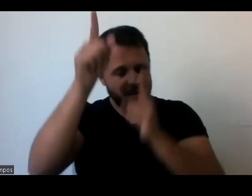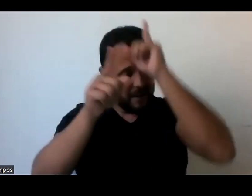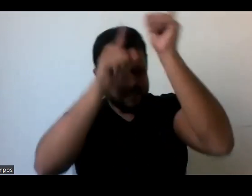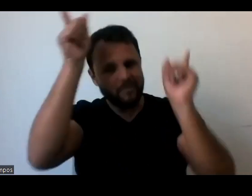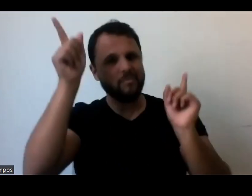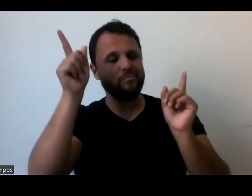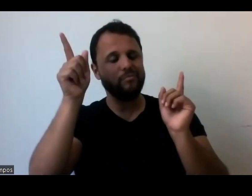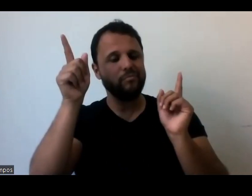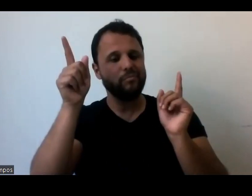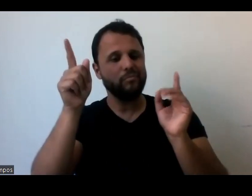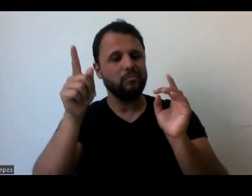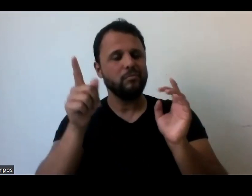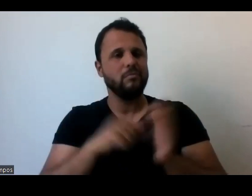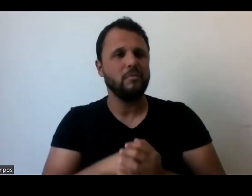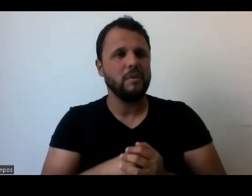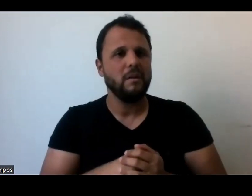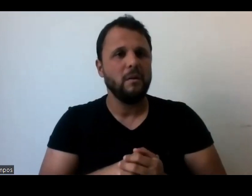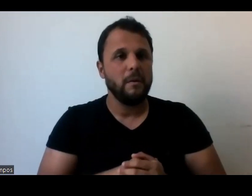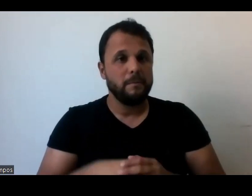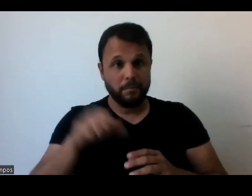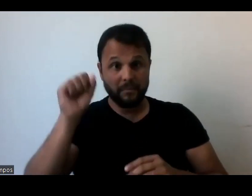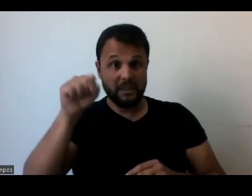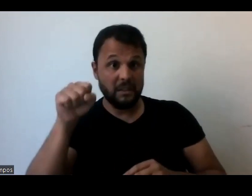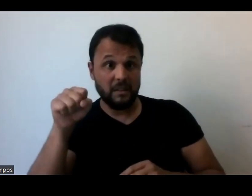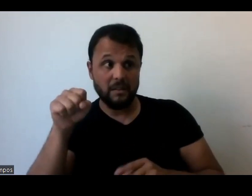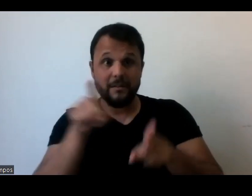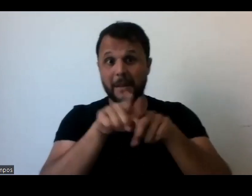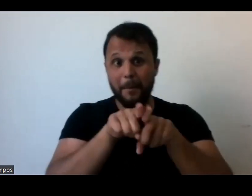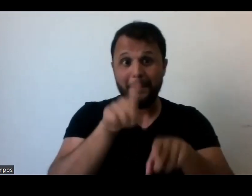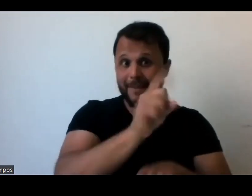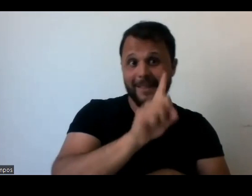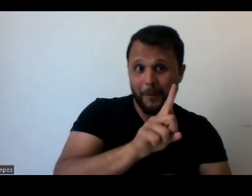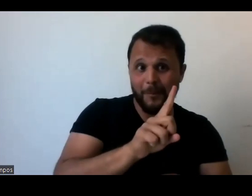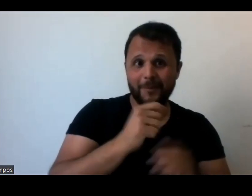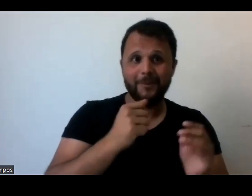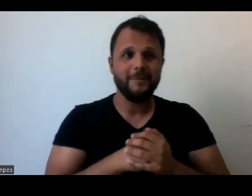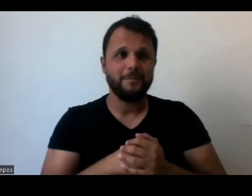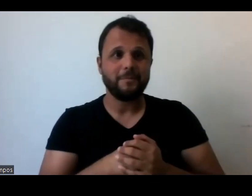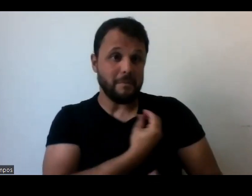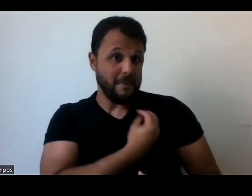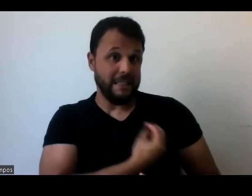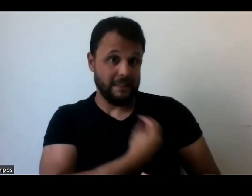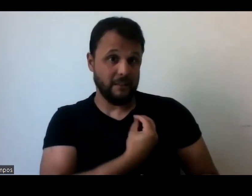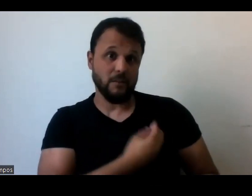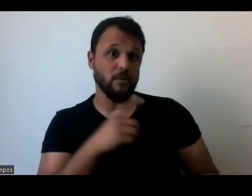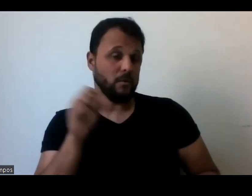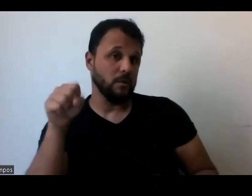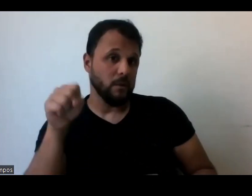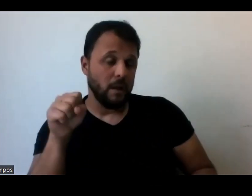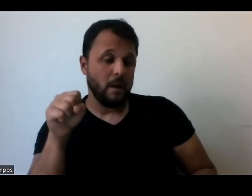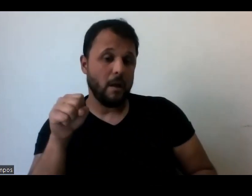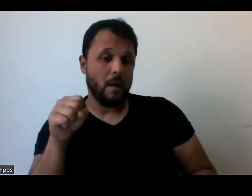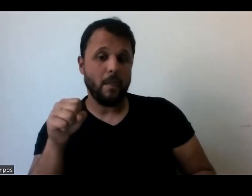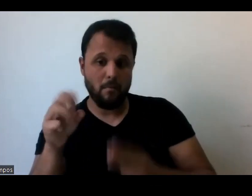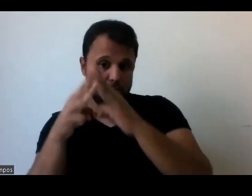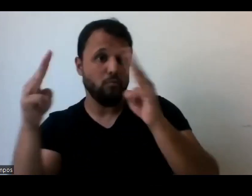o que eu quero dizer? Sim, sim e não. Sim e não. Existe, sim, museus que